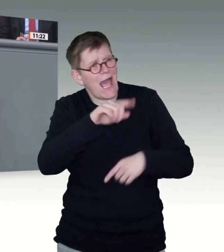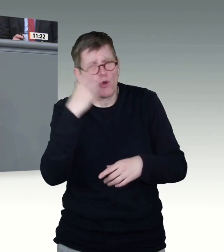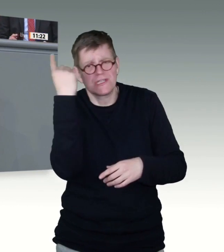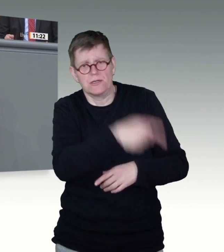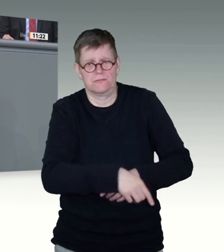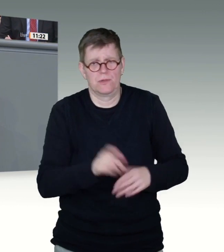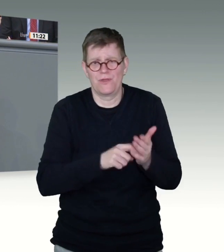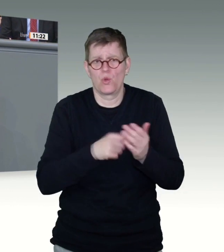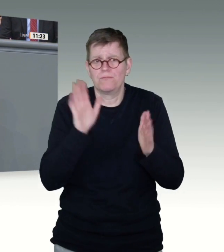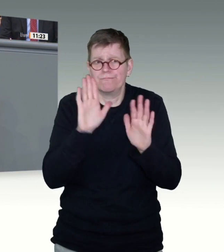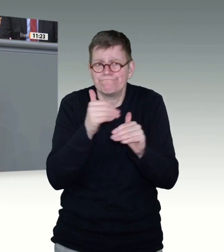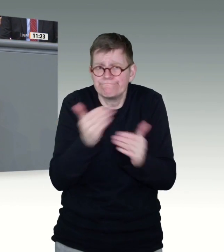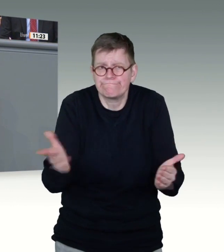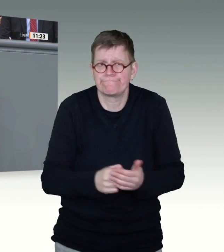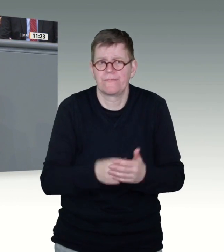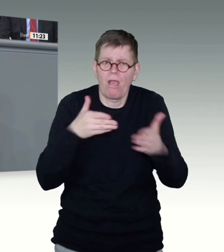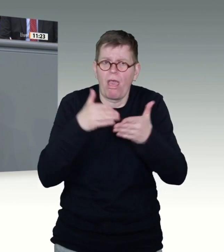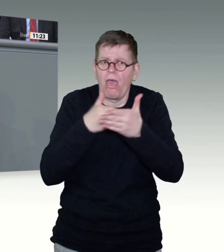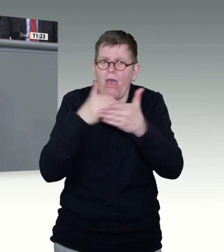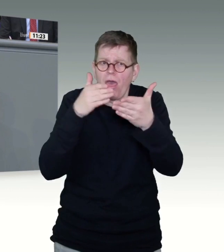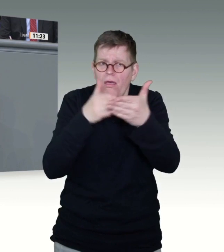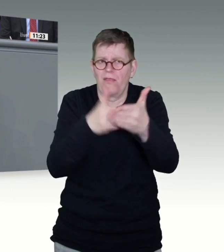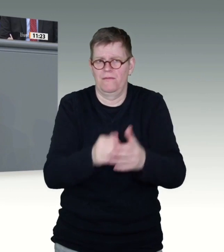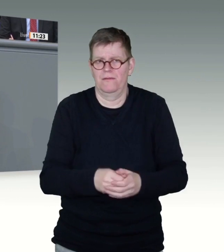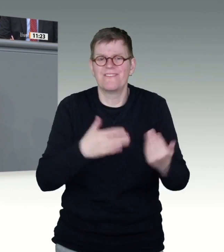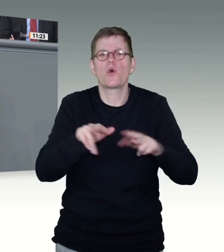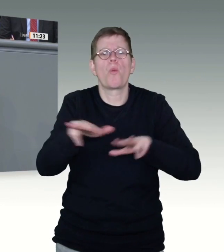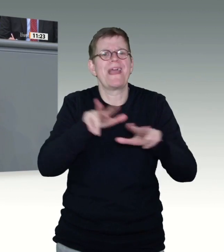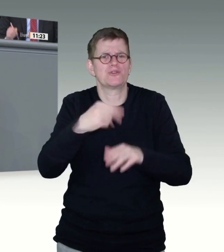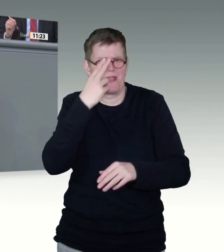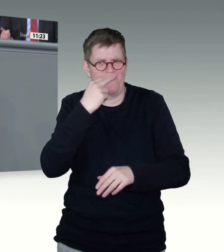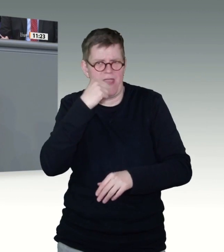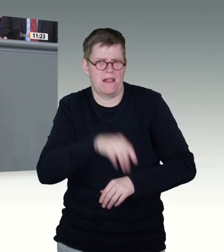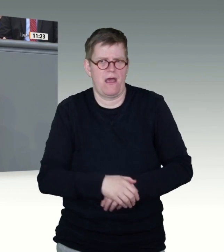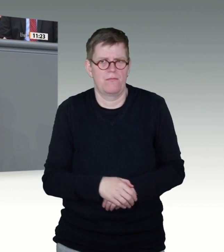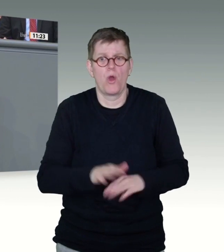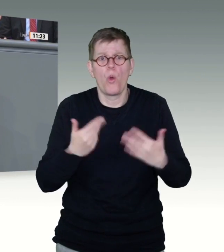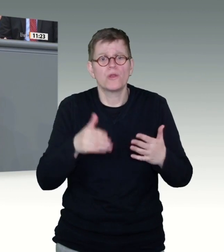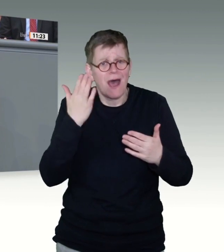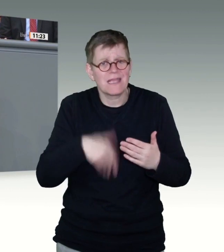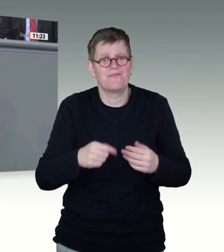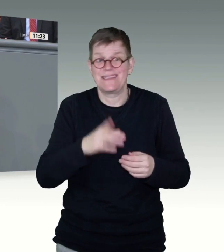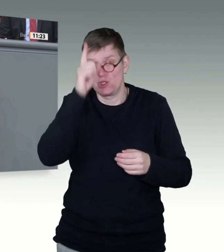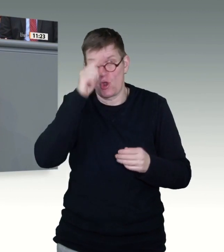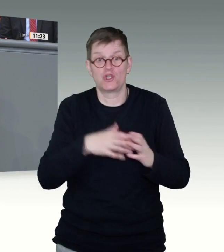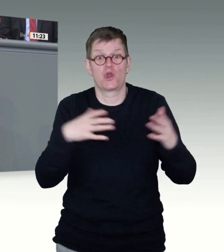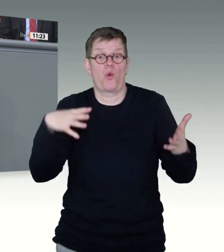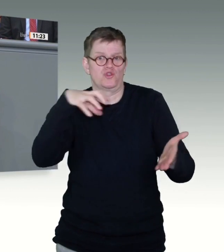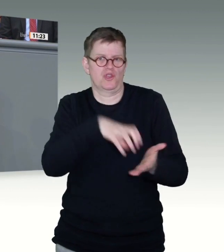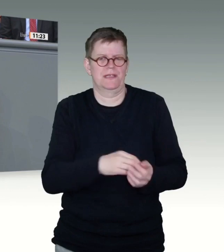dass sie geimpft werden. Das sind Managementfehler, und das kann man natürlich durch Digitalisierung und nicht durch Faxe und Excel-Tabelle. Das ist, was wir erreichen